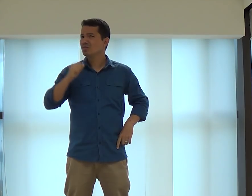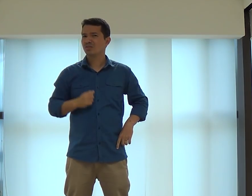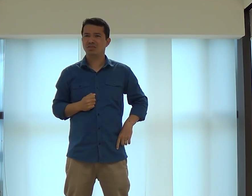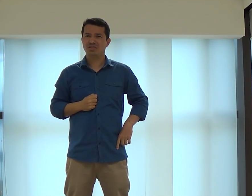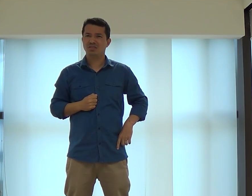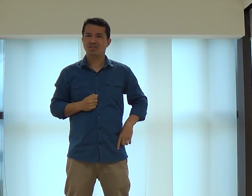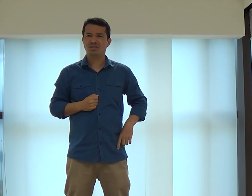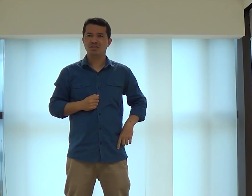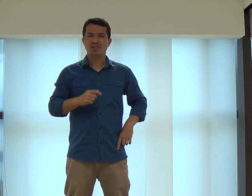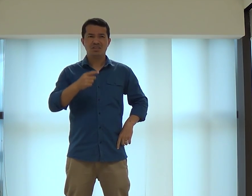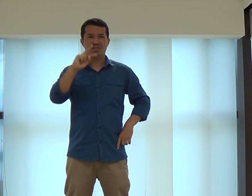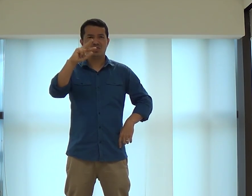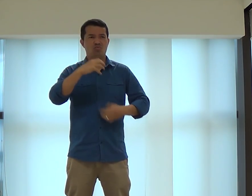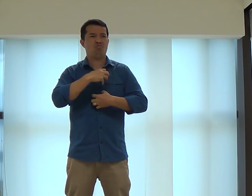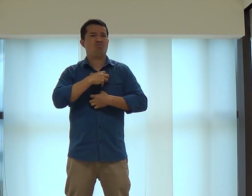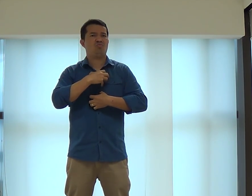Que escolha você estará fazendo?